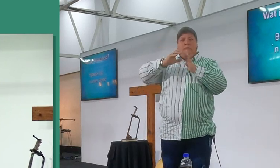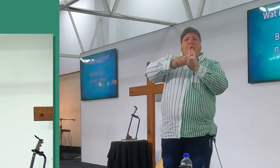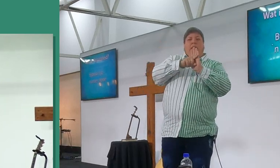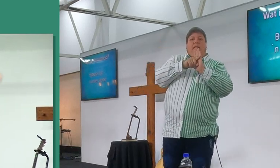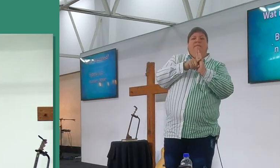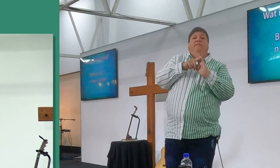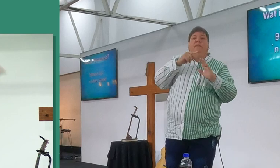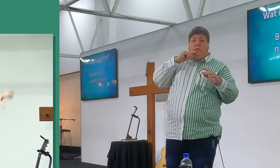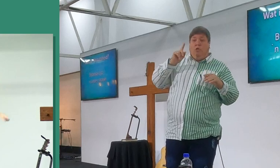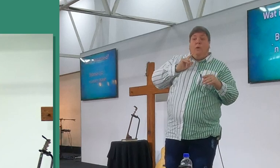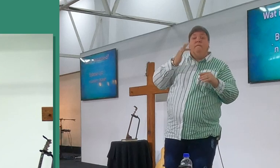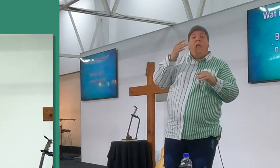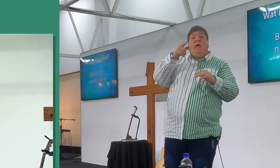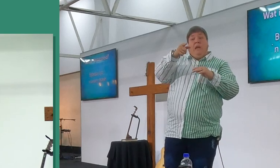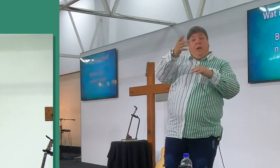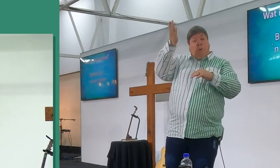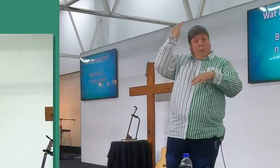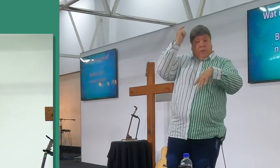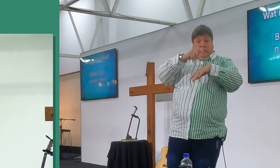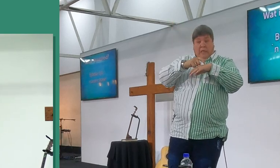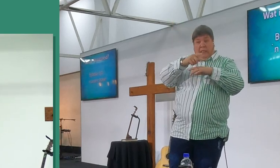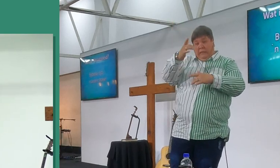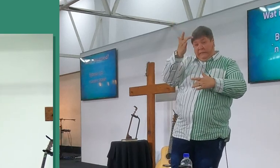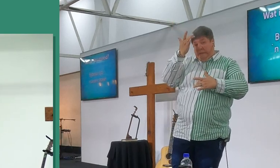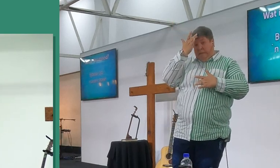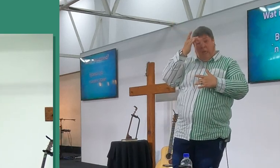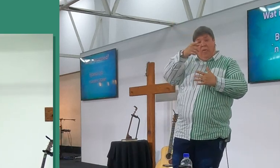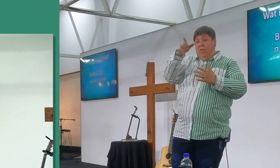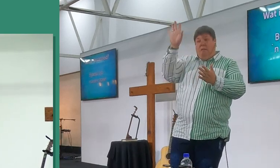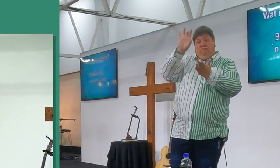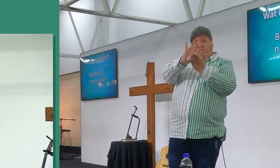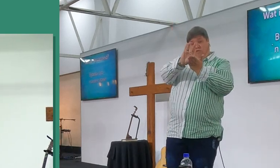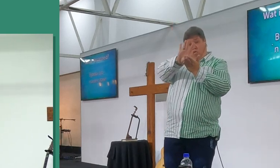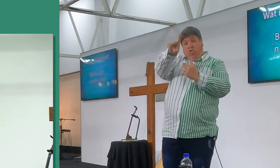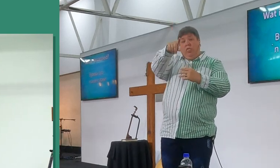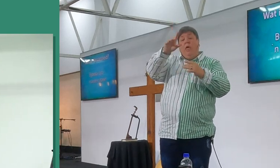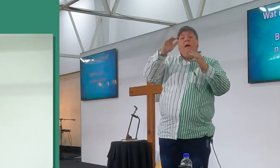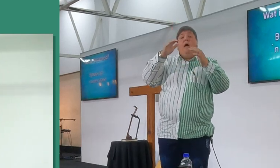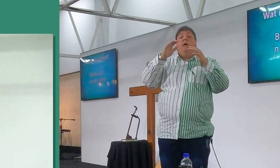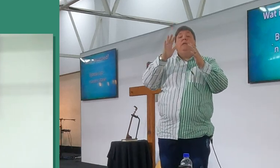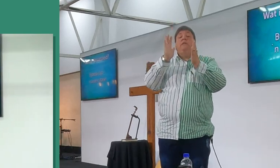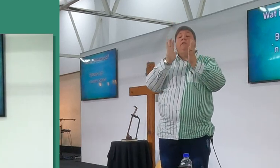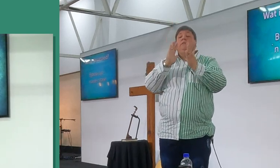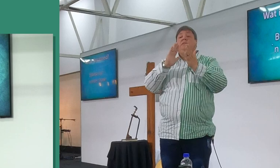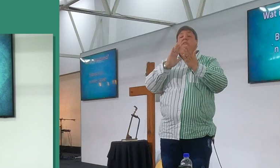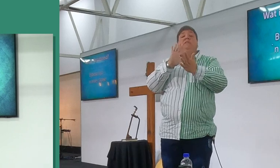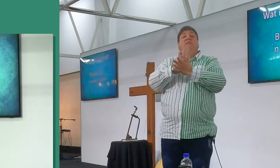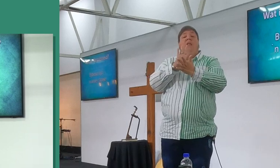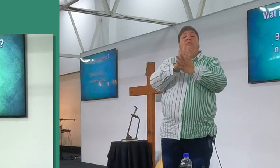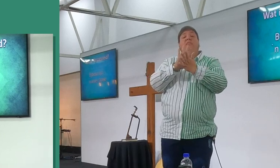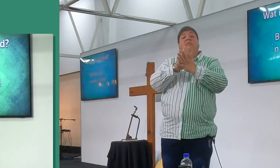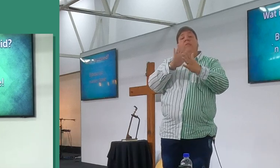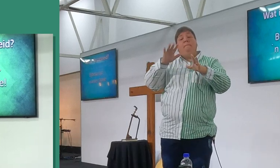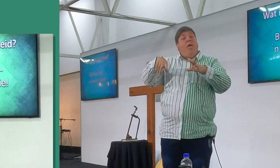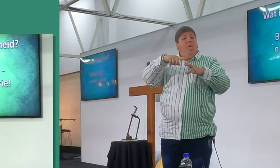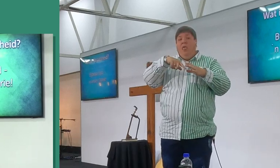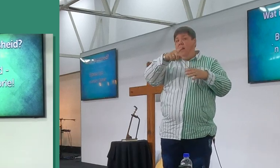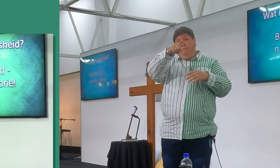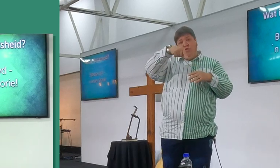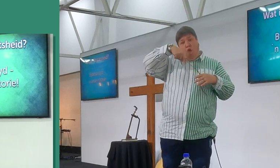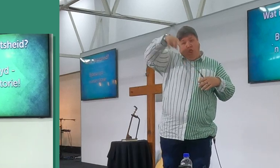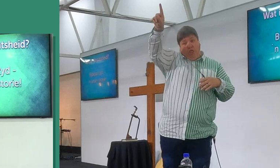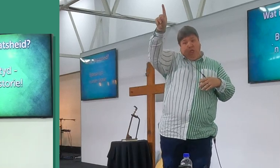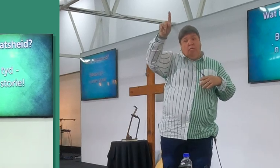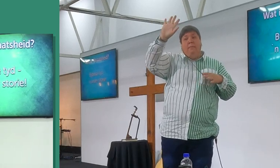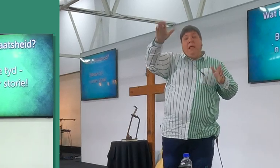die stad, dan moes hulle buiten in die bosse bly, en was aakleg, kan jy verbeel, jouself, is uit jou familie uit verband, jy mag nie met hulle sien, nie, daar was wetgeving in